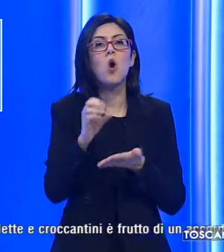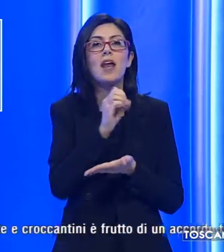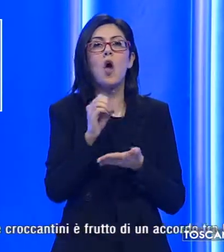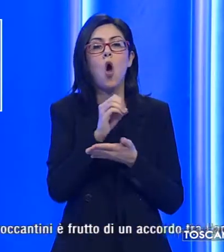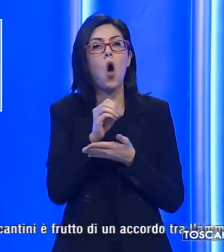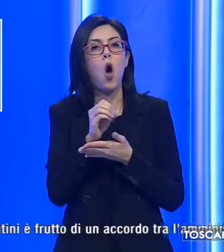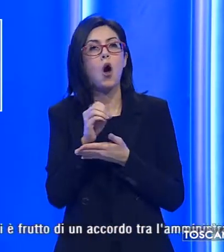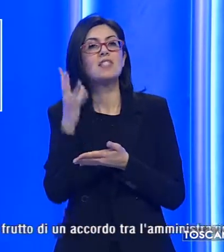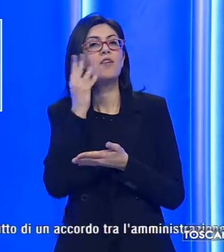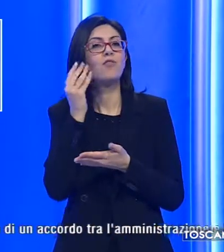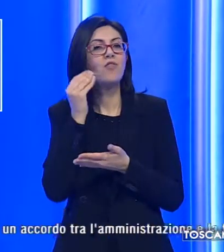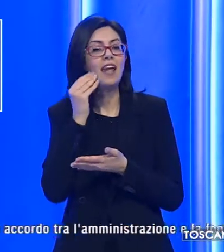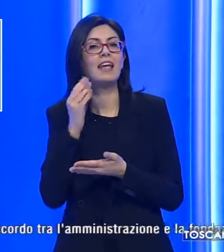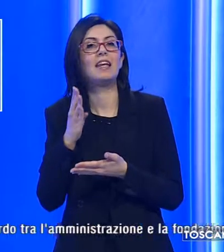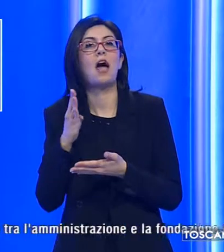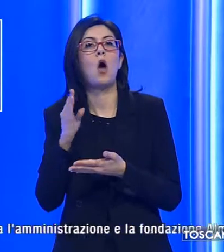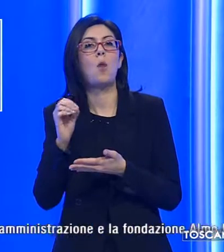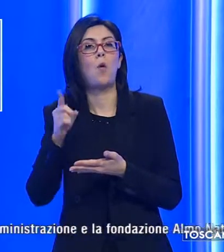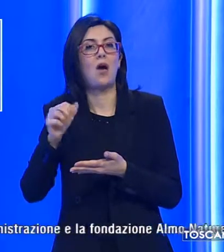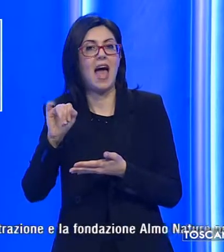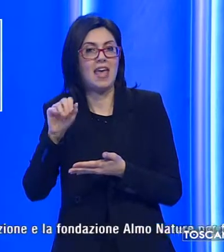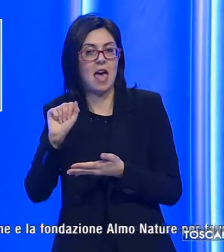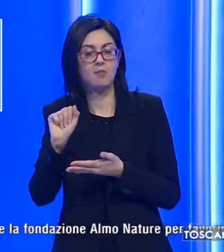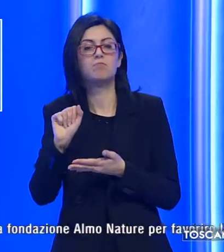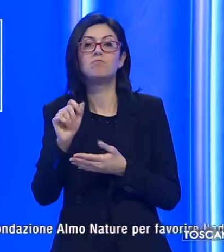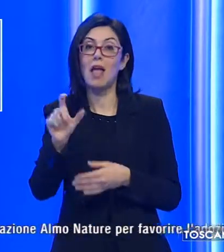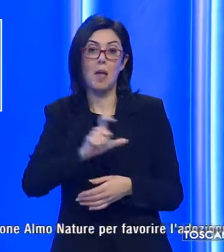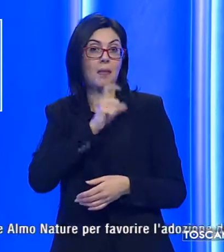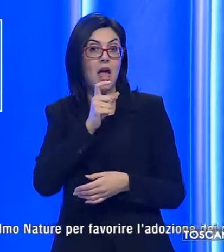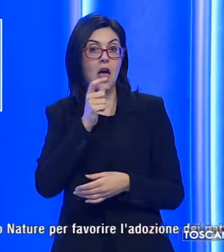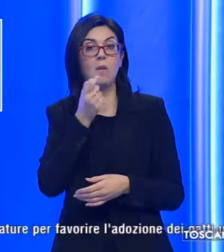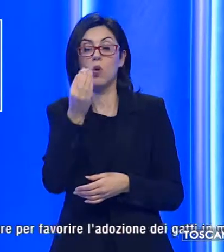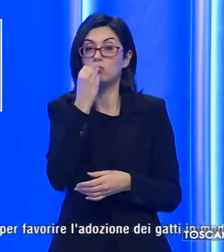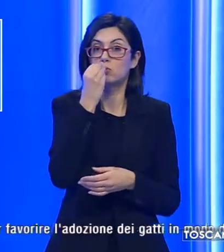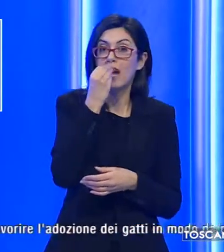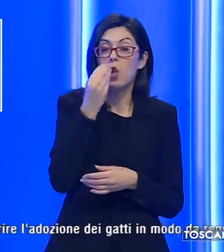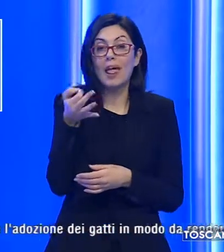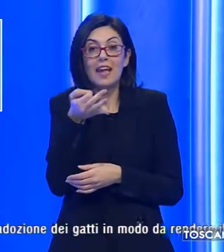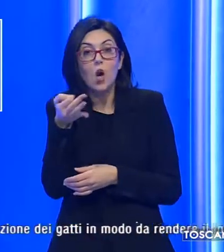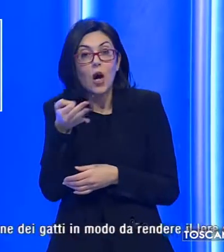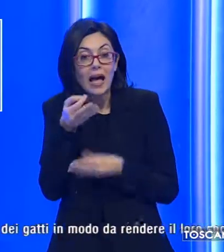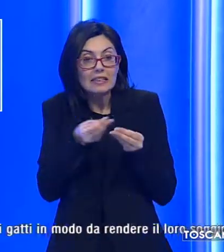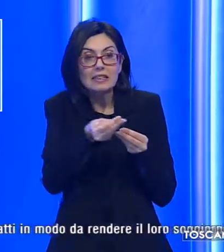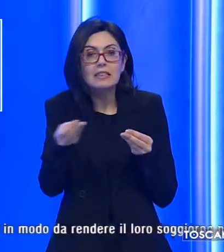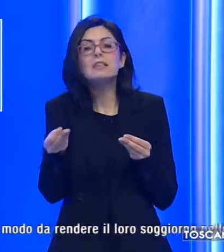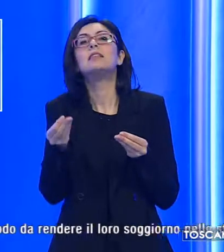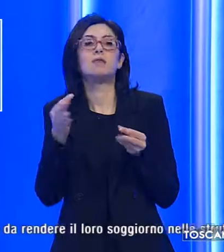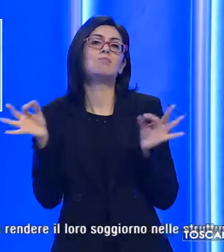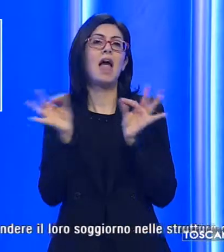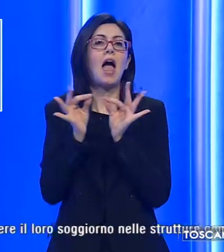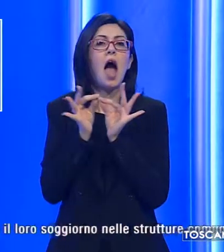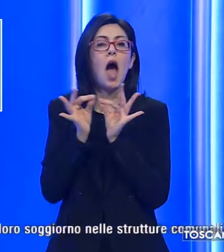felina La Bogaia. Il premio in scatolette croccantini è frutto di un accordo tra l